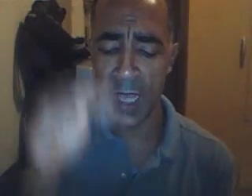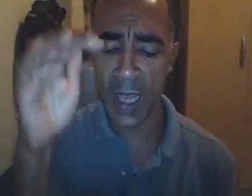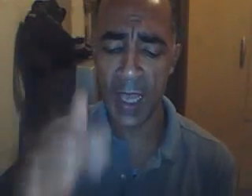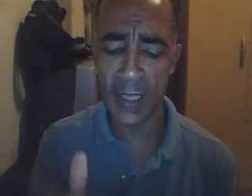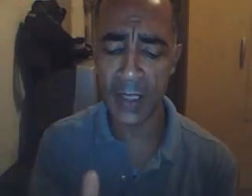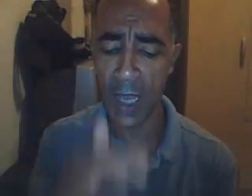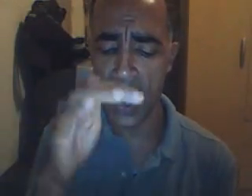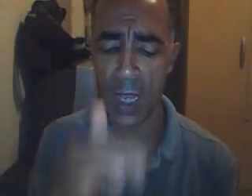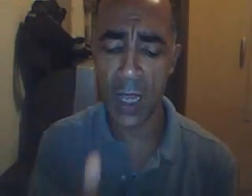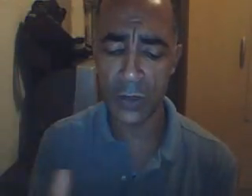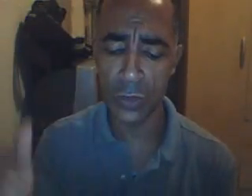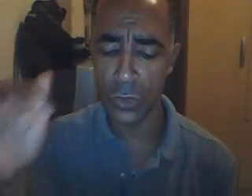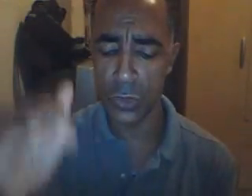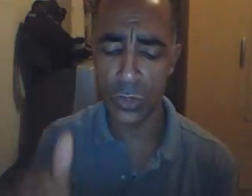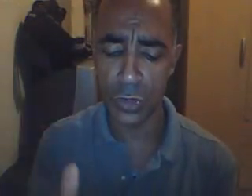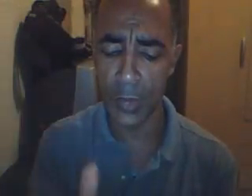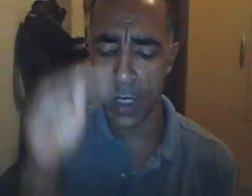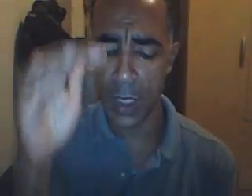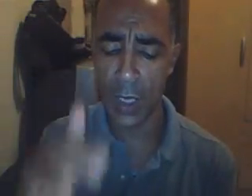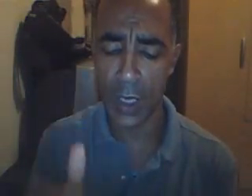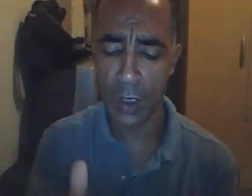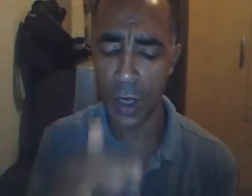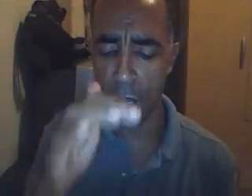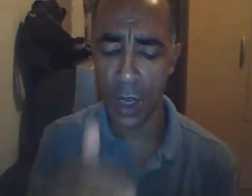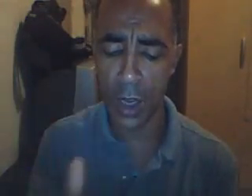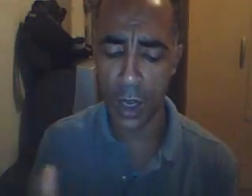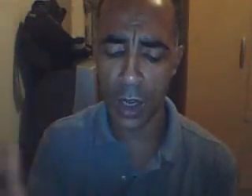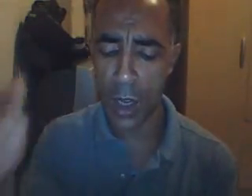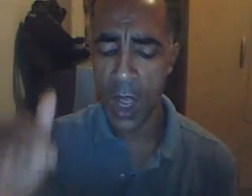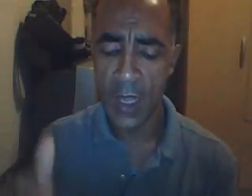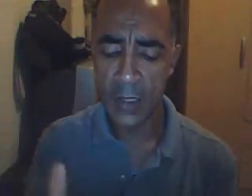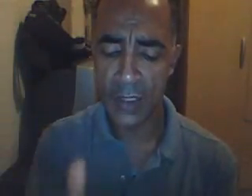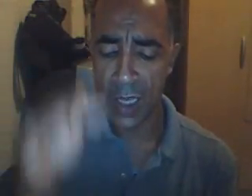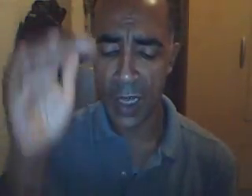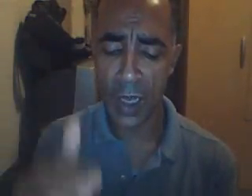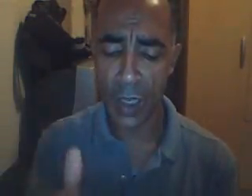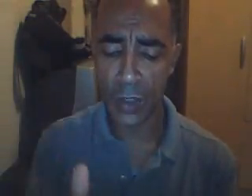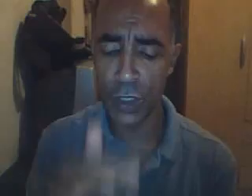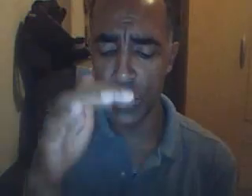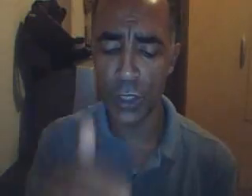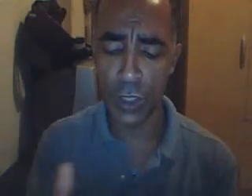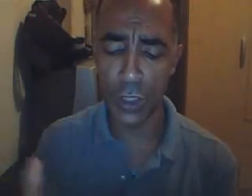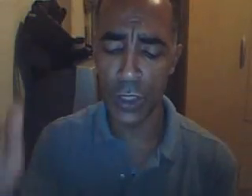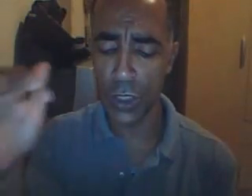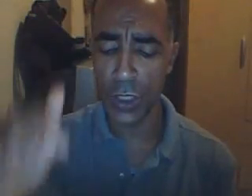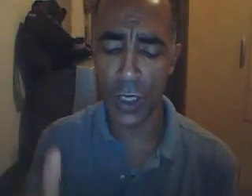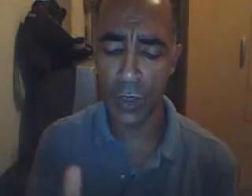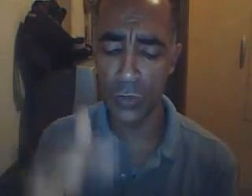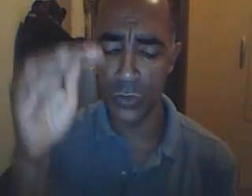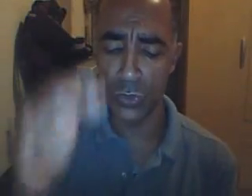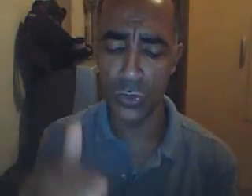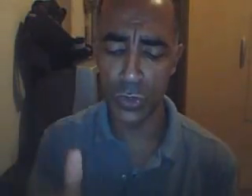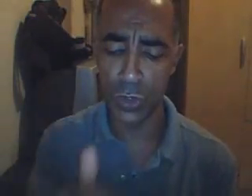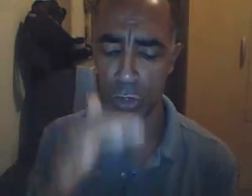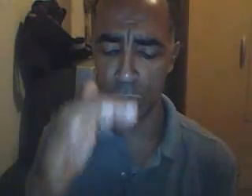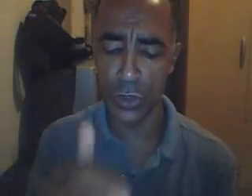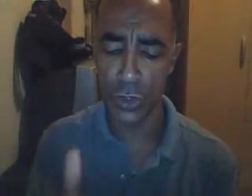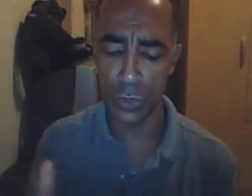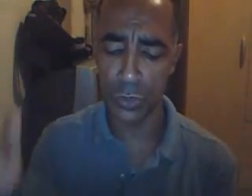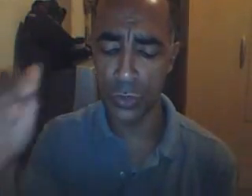descanso melhor. Se aqui reunido,